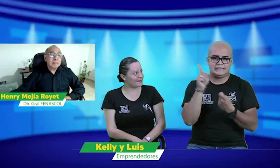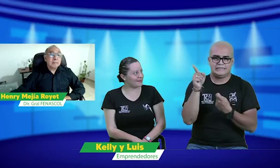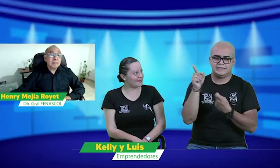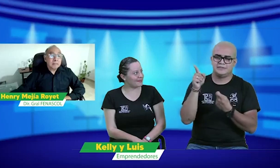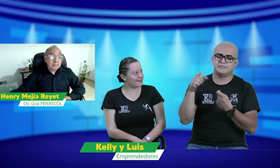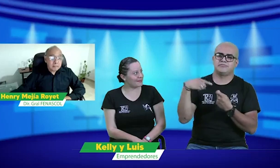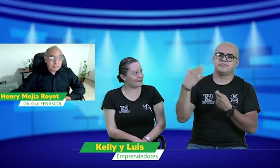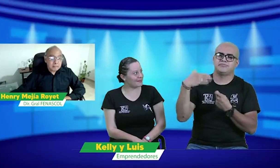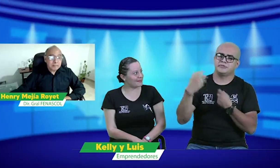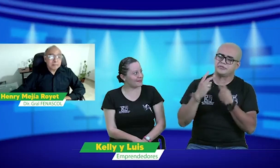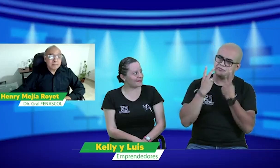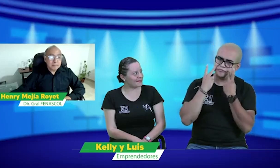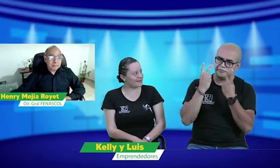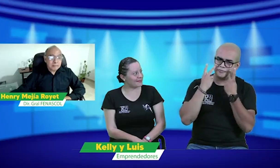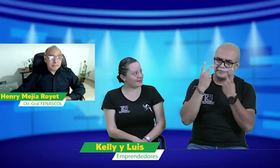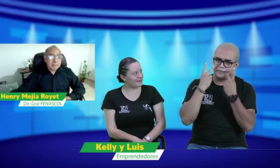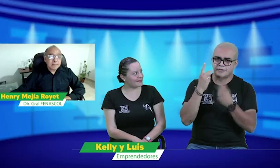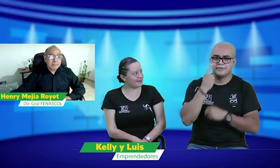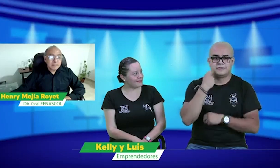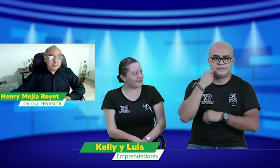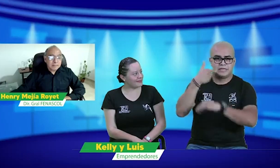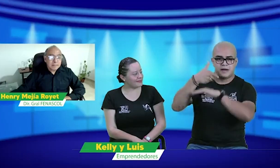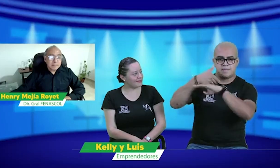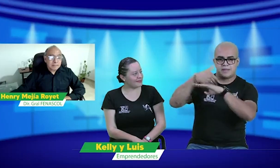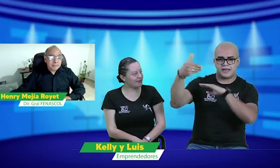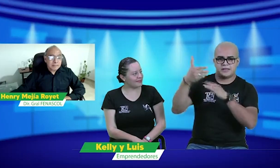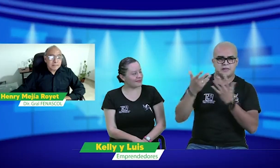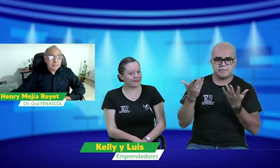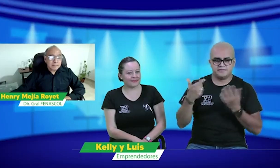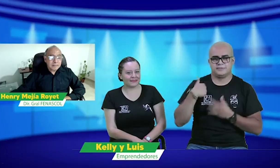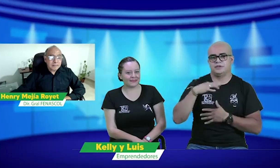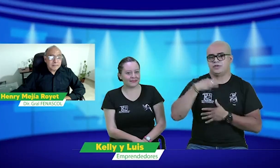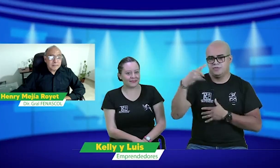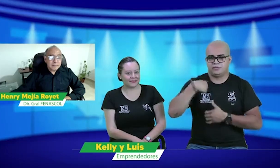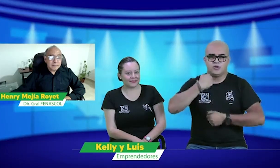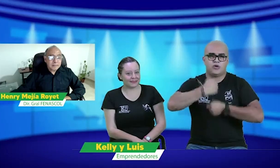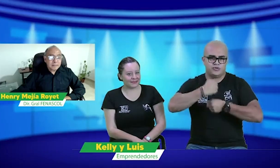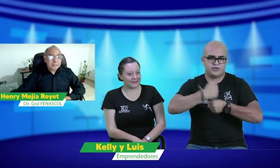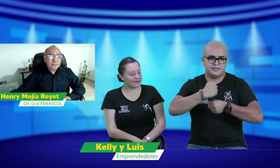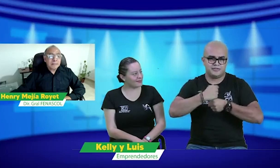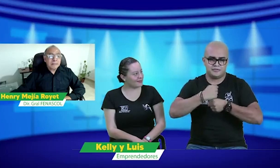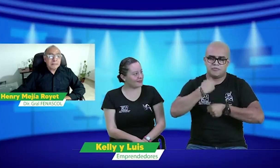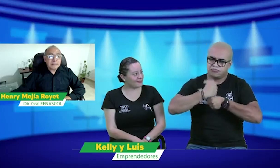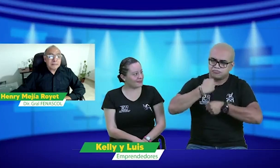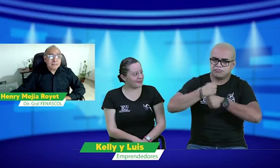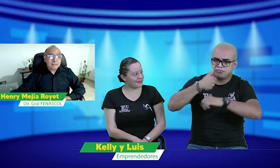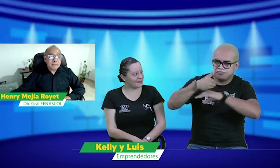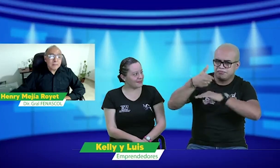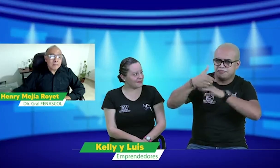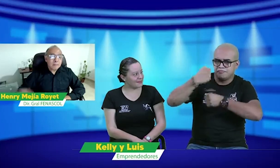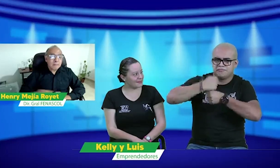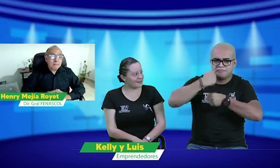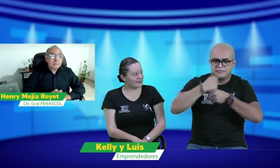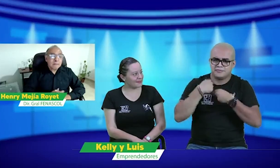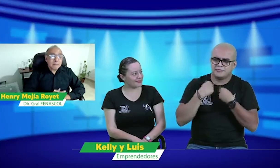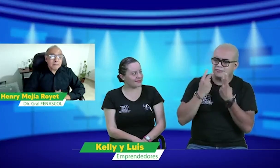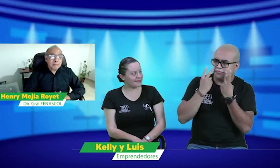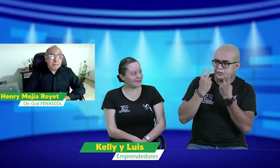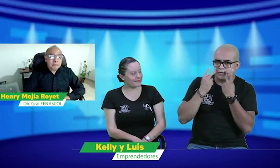pues, él tenía su propio negocio y yo crecí viendo esto. Mi padre siempre me exigió que, pues, que debía trabajar con él. Entonces, siempre fui a